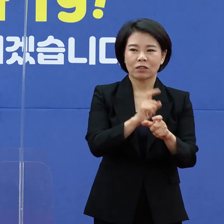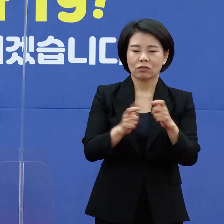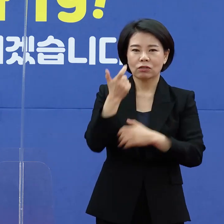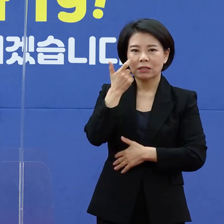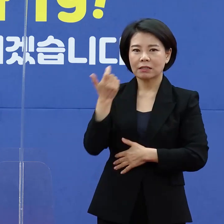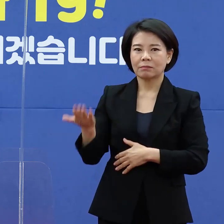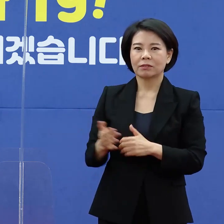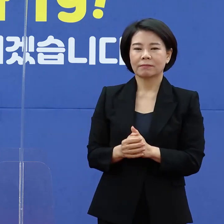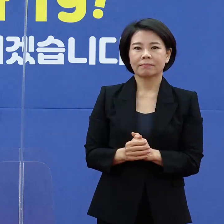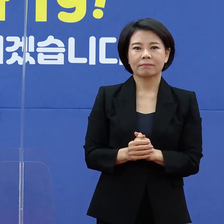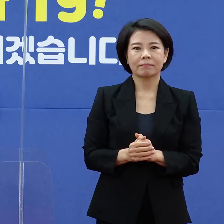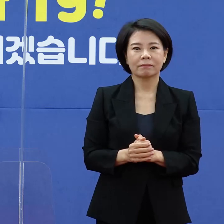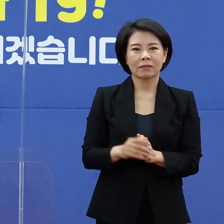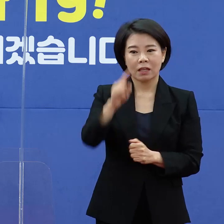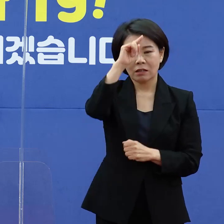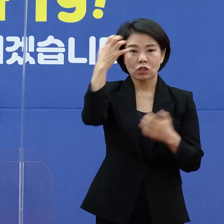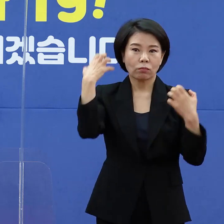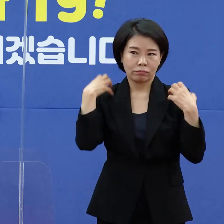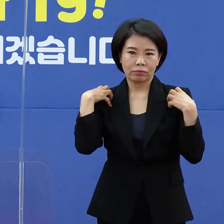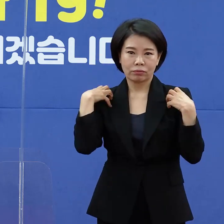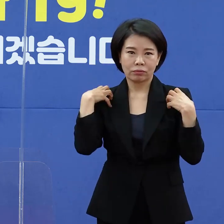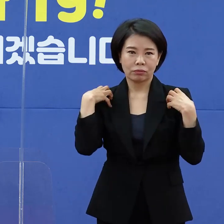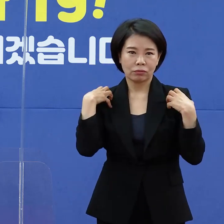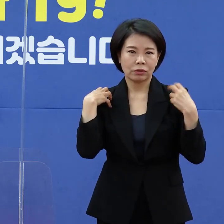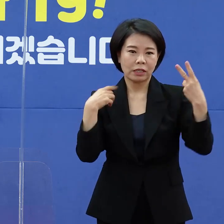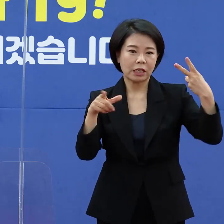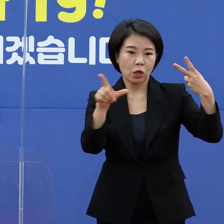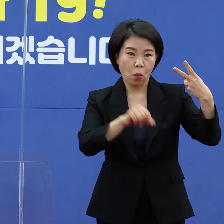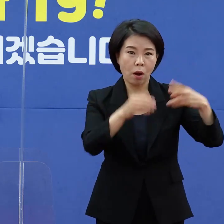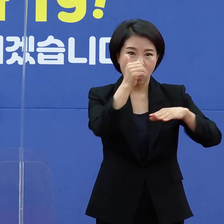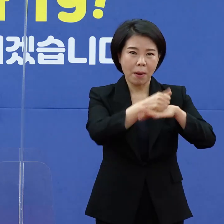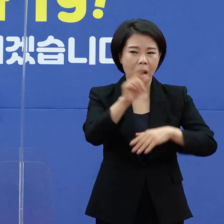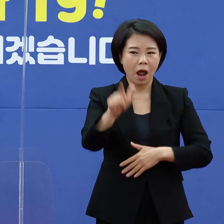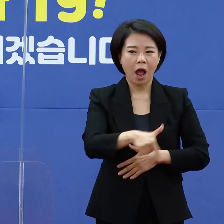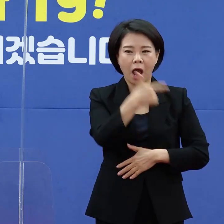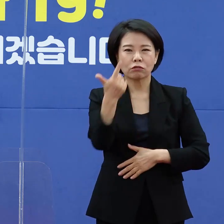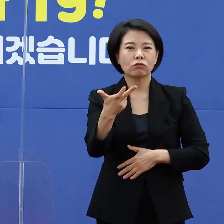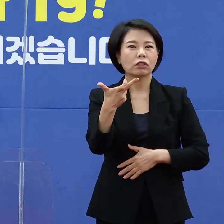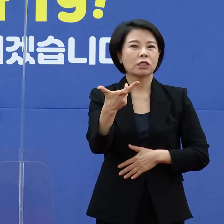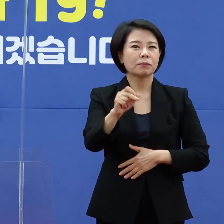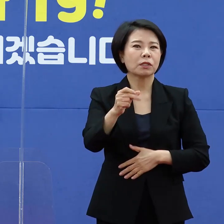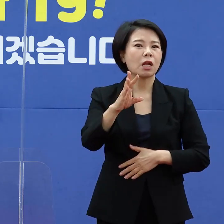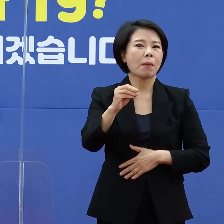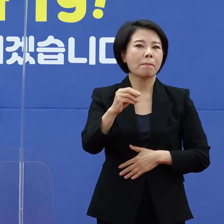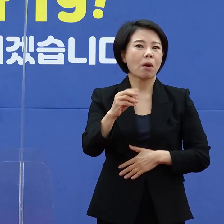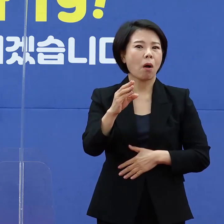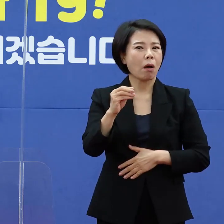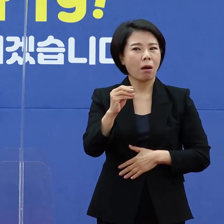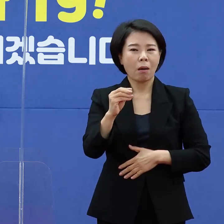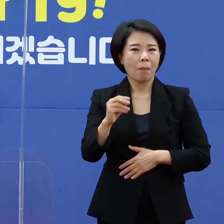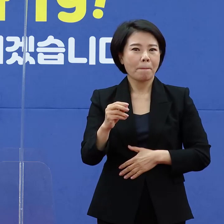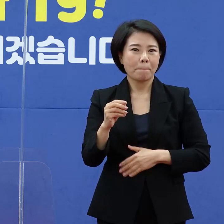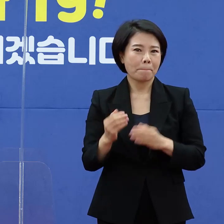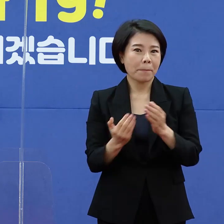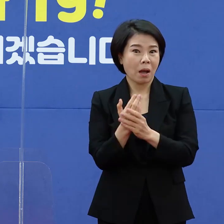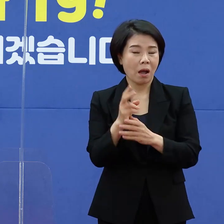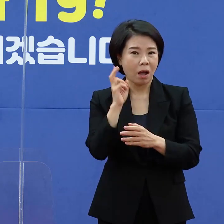질문입니다. 정부에서는 이달만 하루가 높인다가 17만 명이 발생할 것으로 예상하고 있는데요.